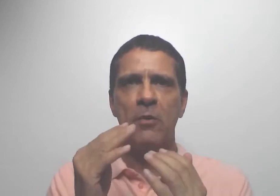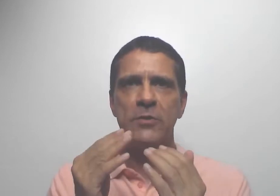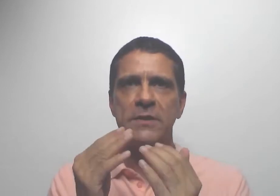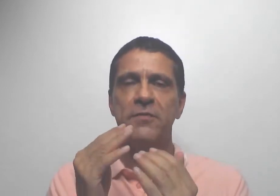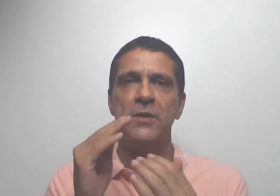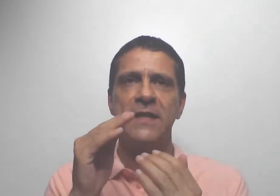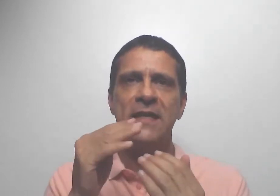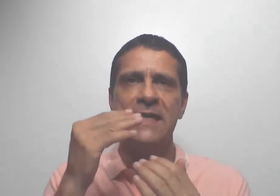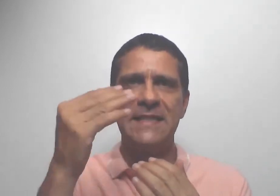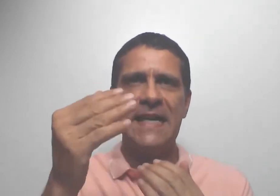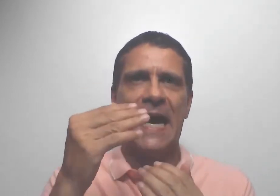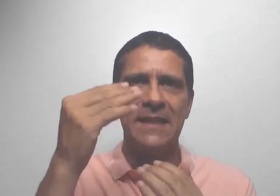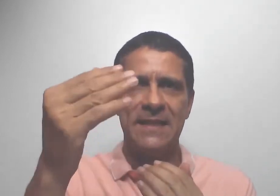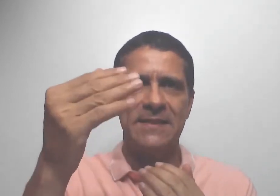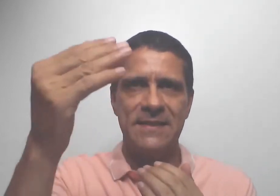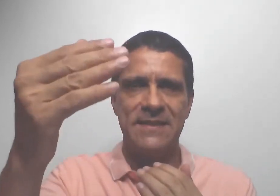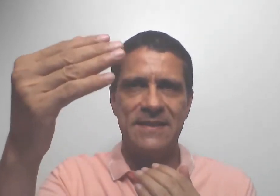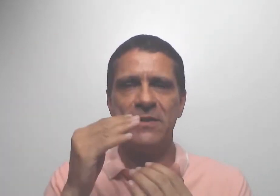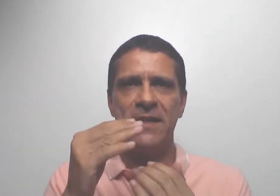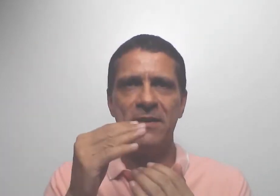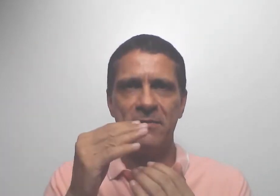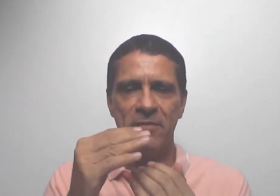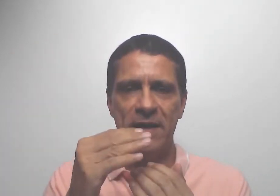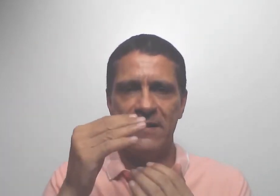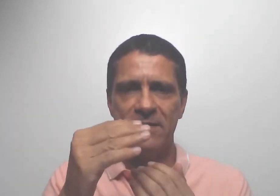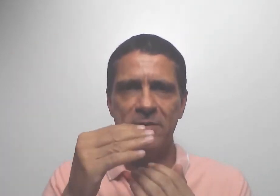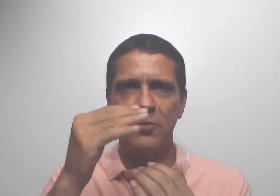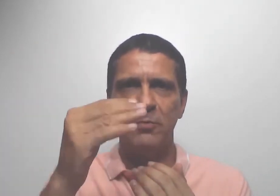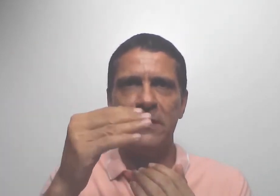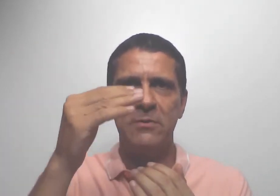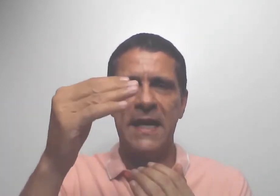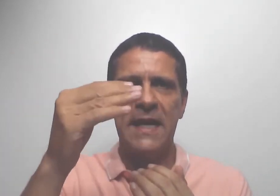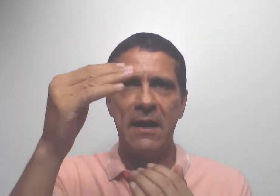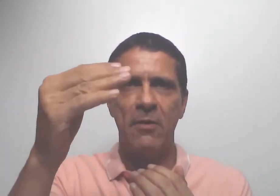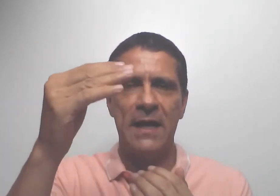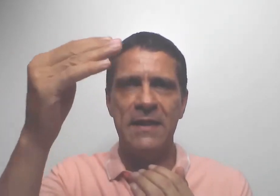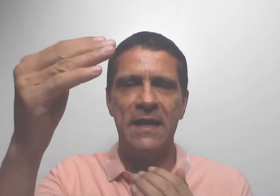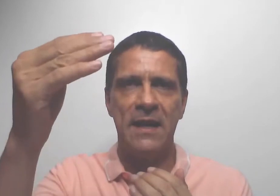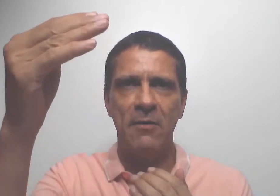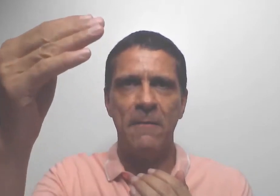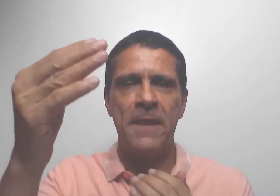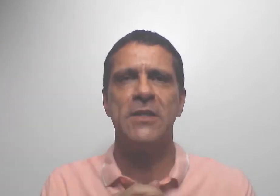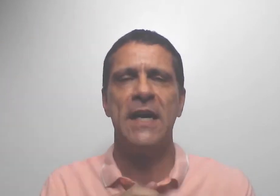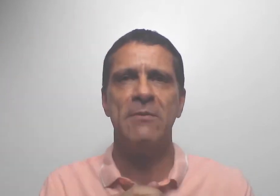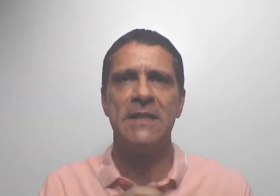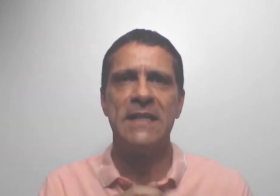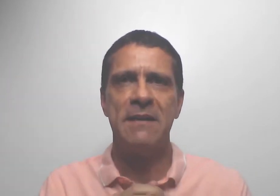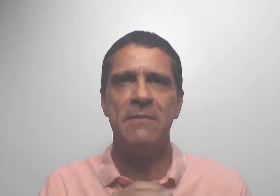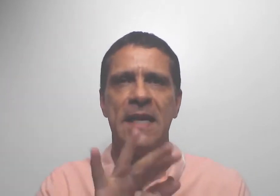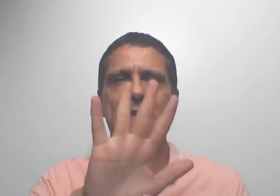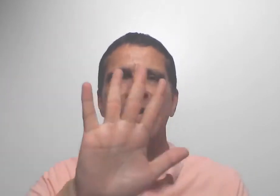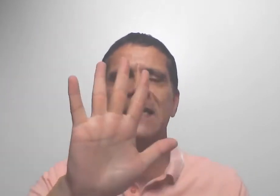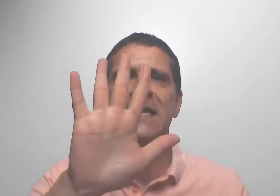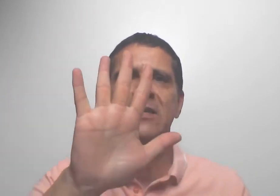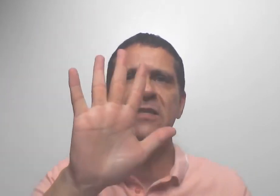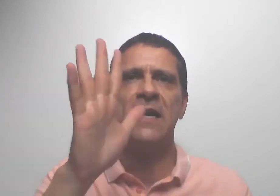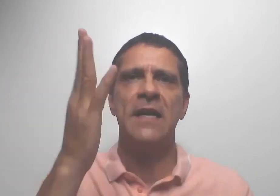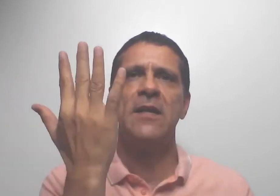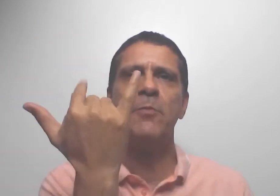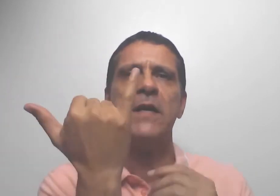É como se fossem escadas, que você vai subindo degrau a degrau para chegar em uma determinada energia. Então,